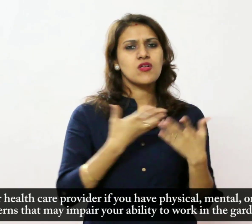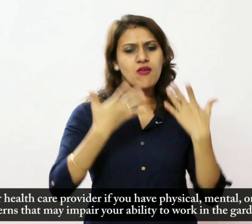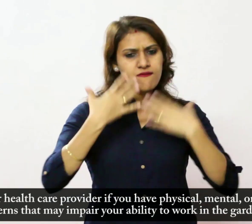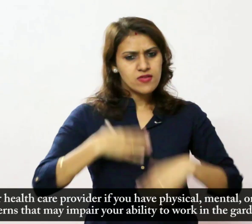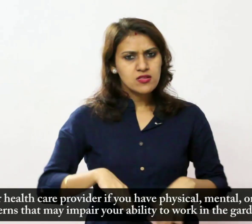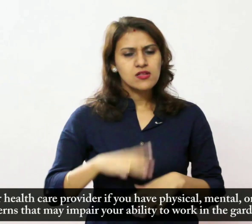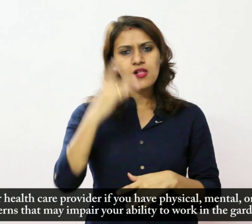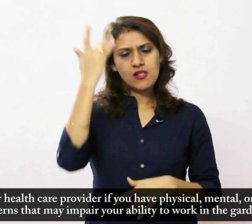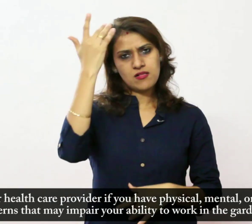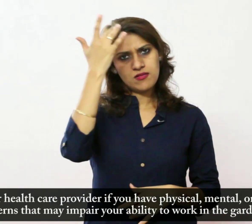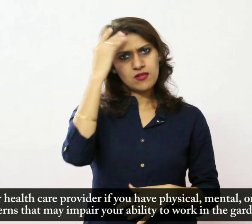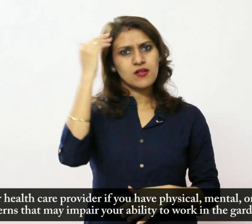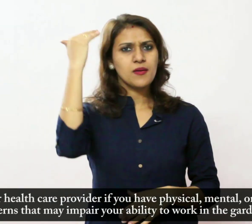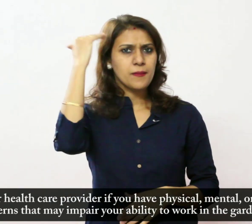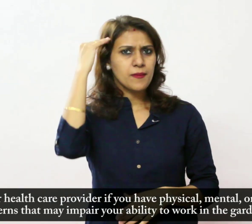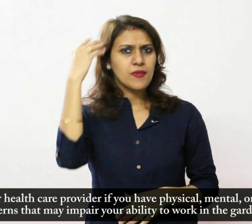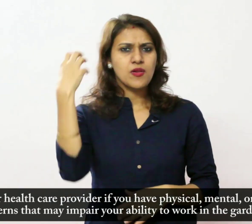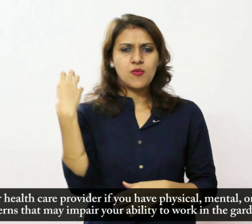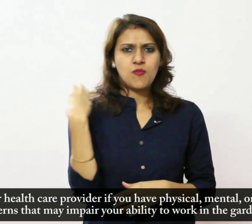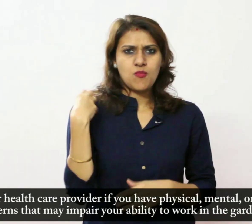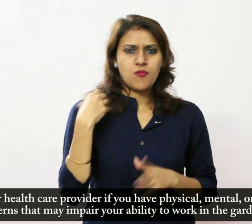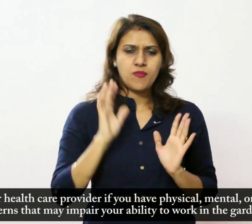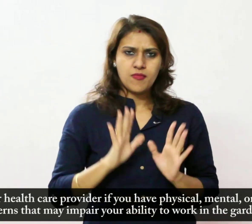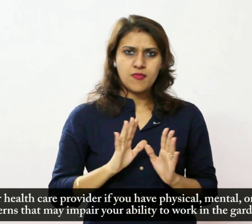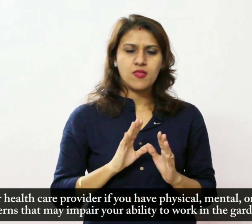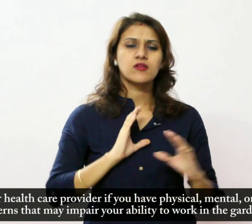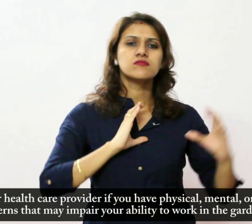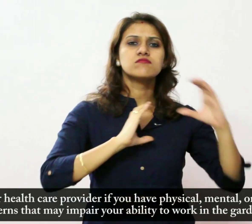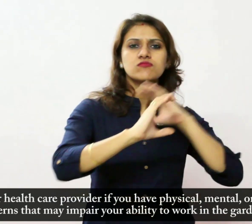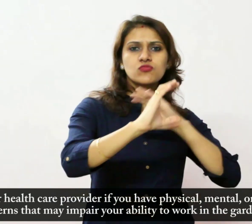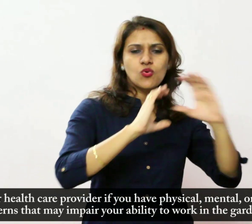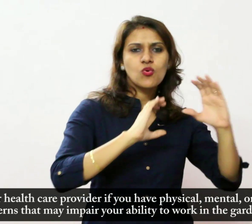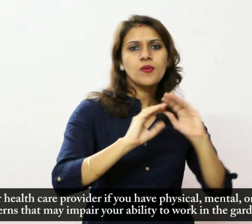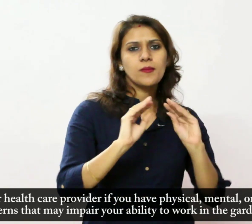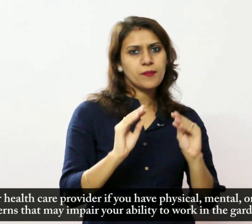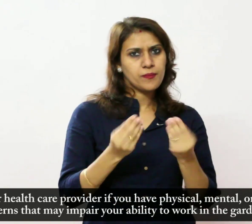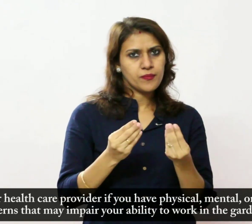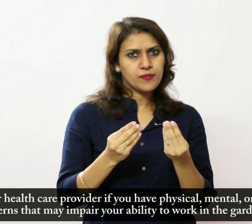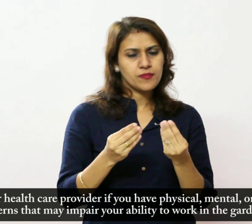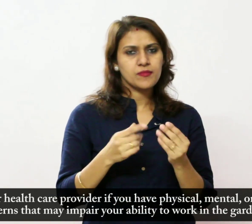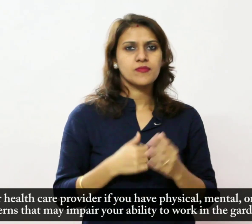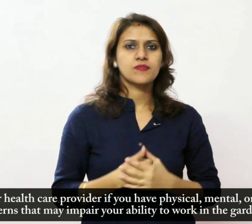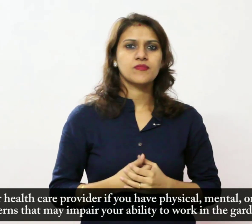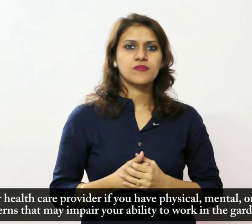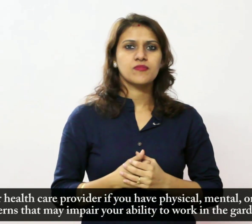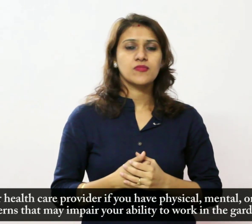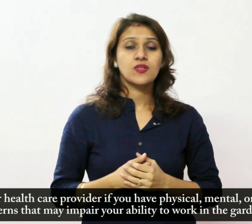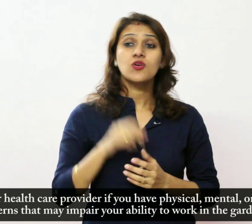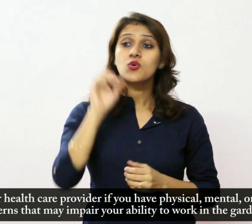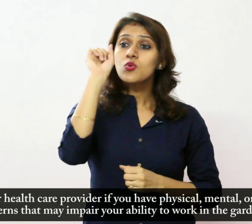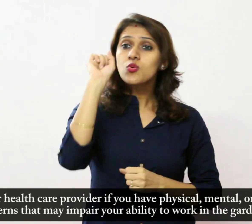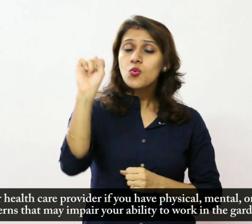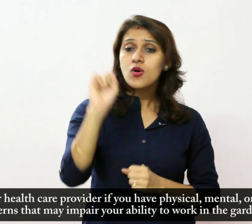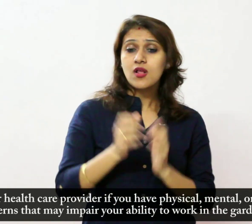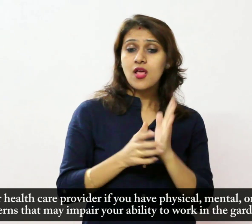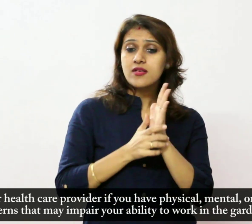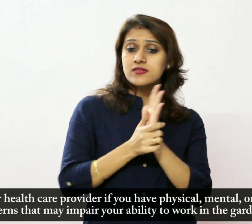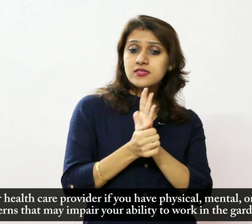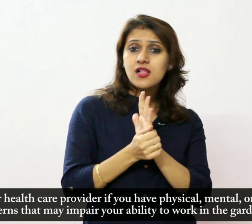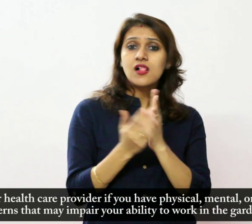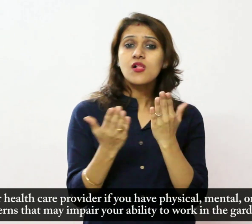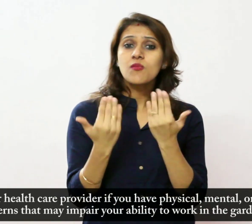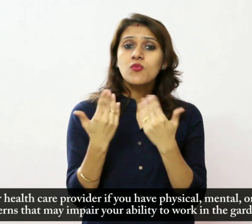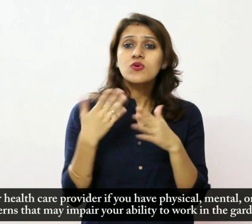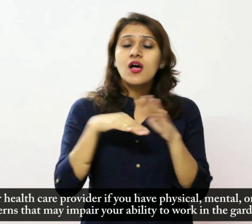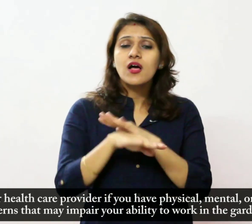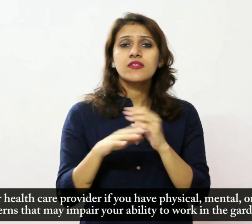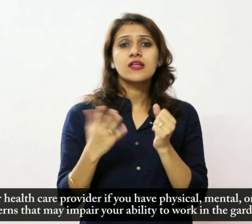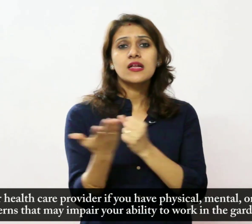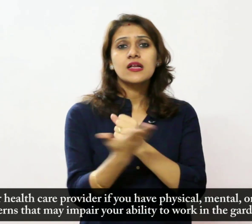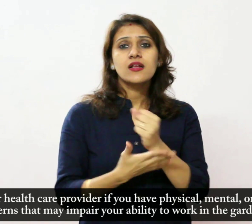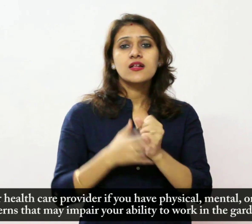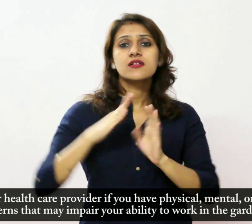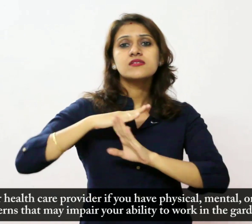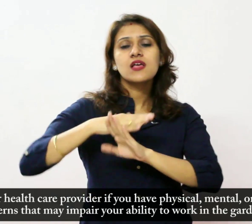अपने